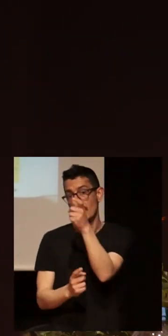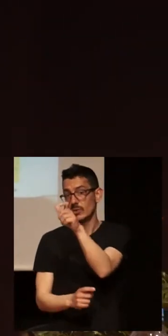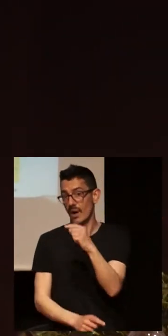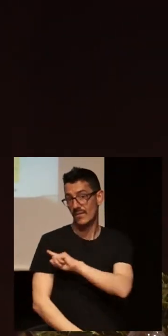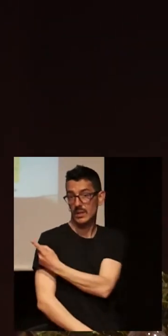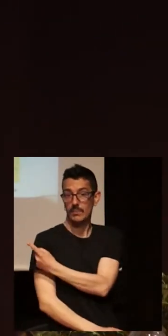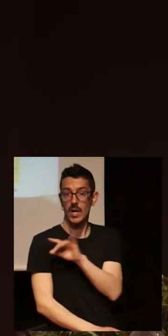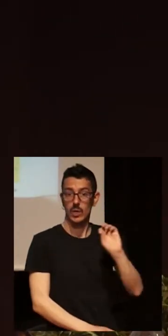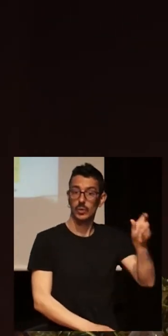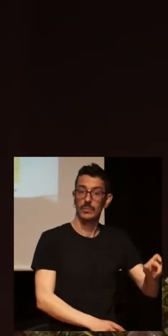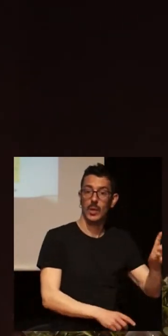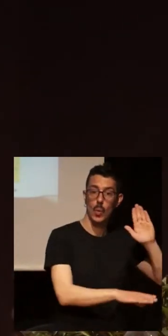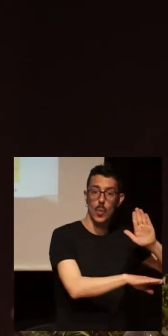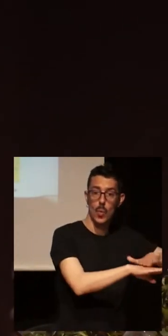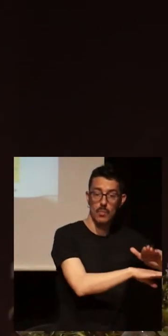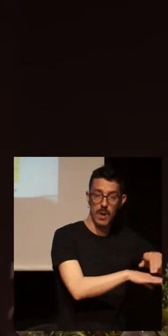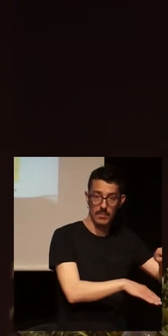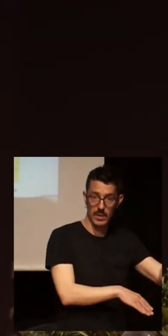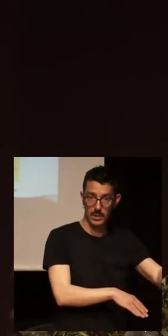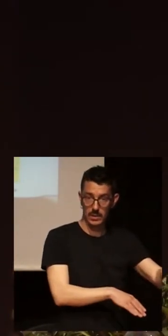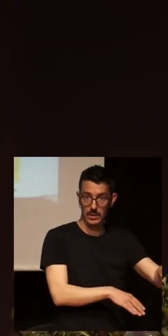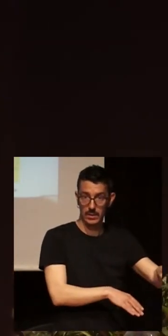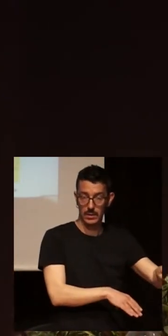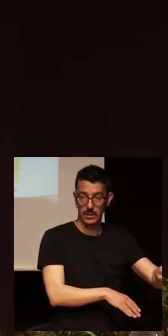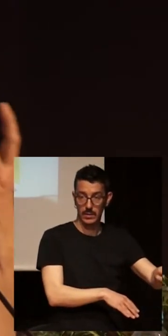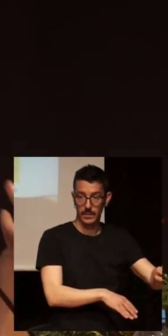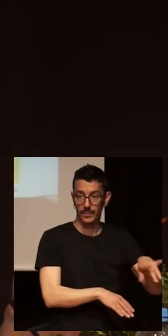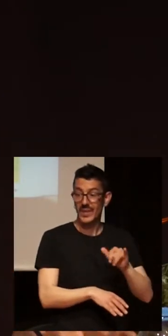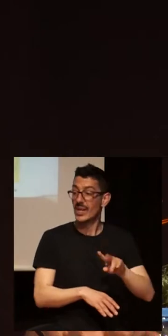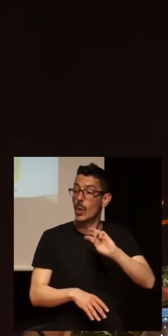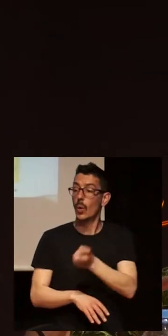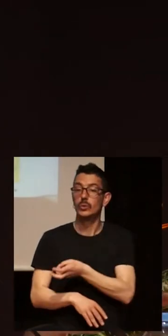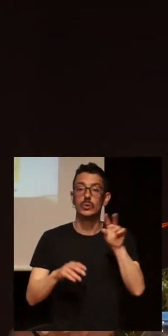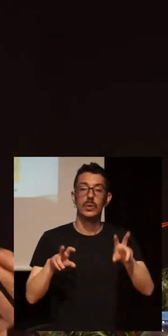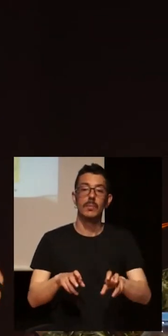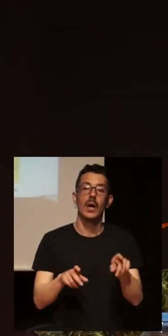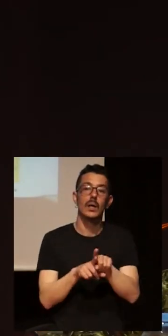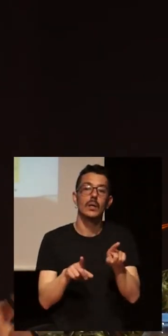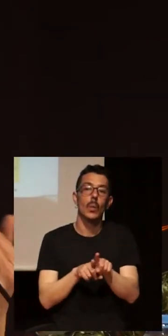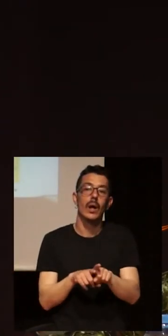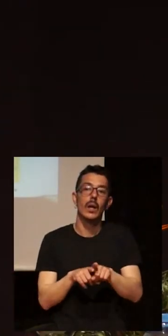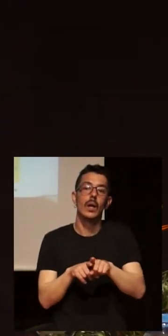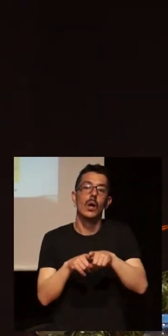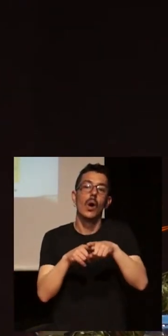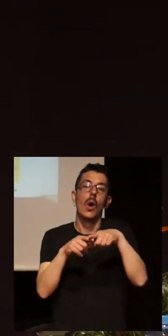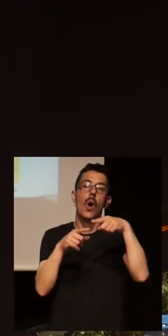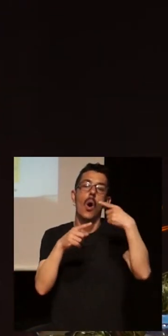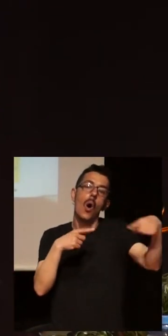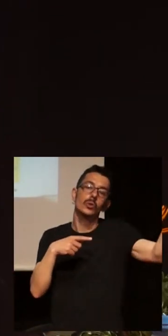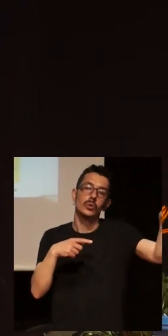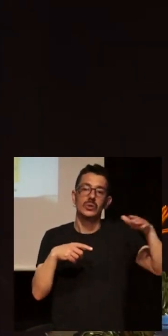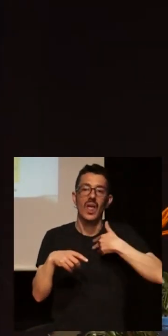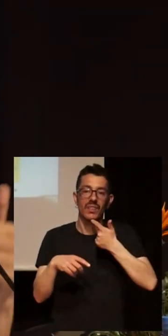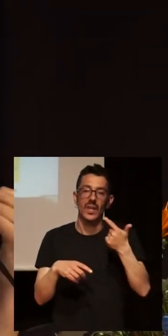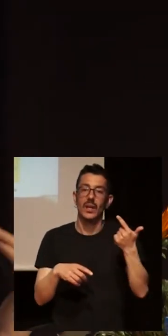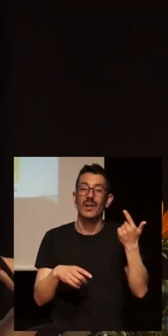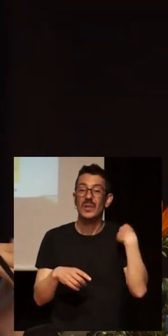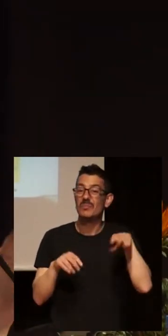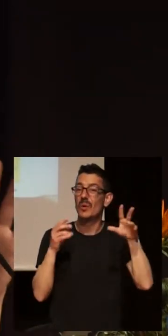and the otredad, to say that it is something of the others. But I want to recover also this category, also the issue of the guilt,